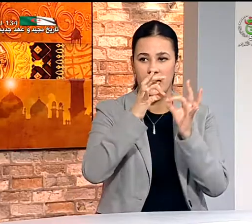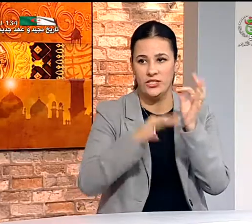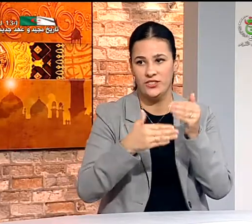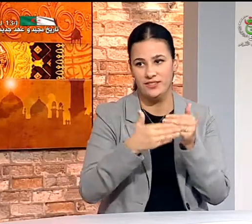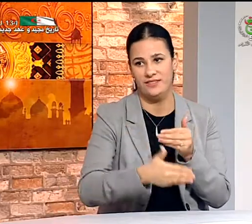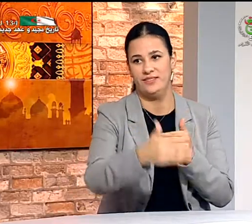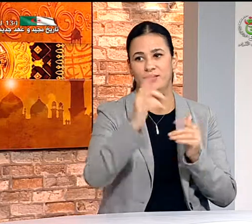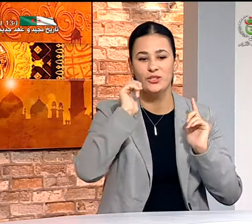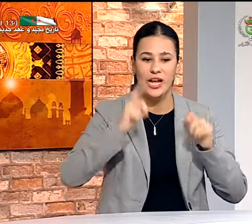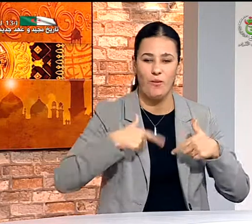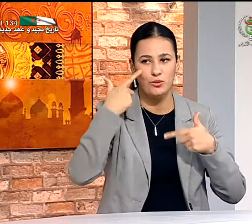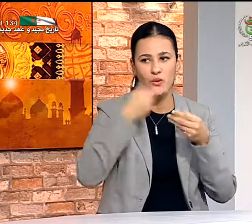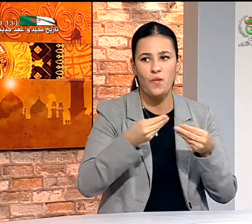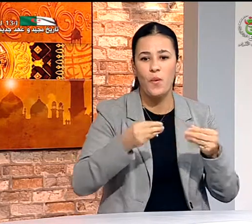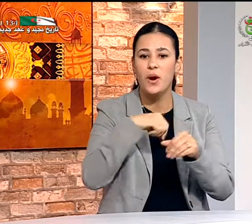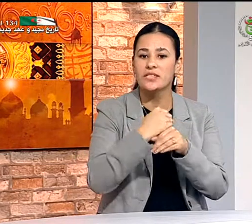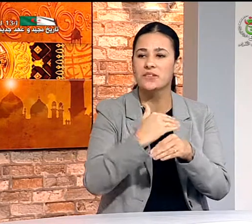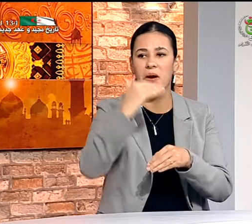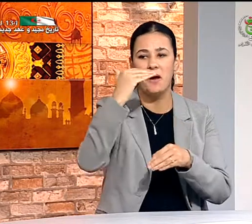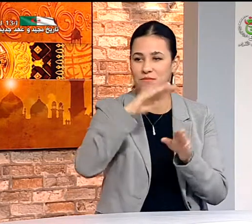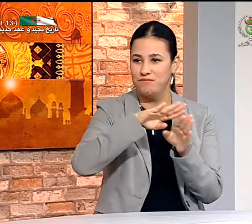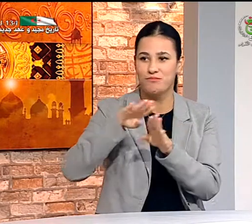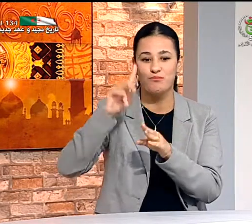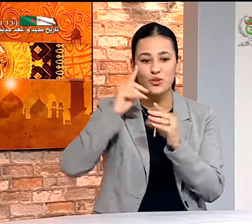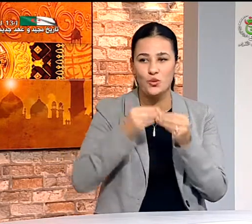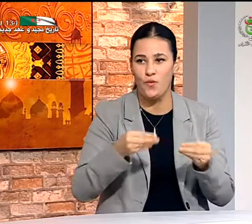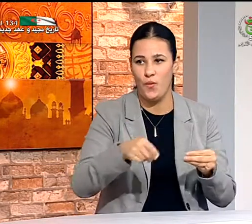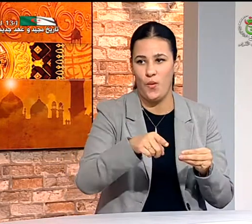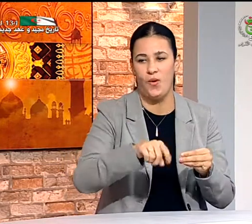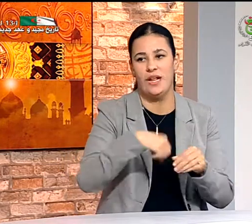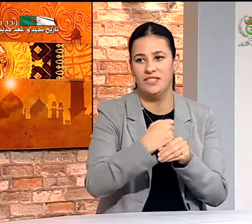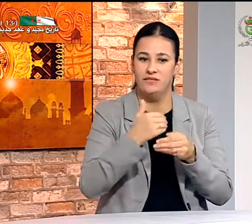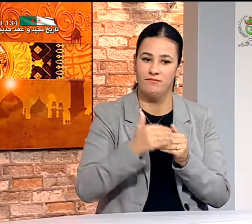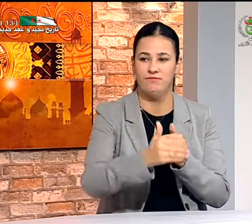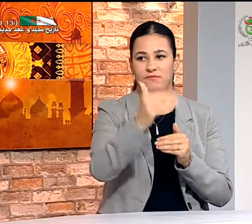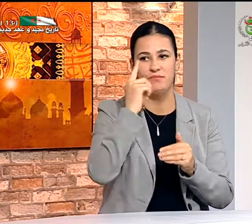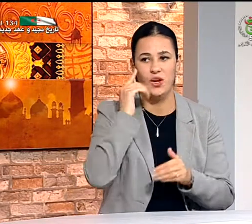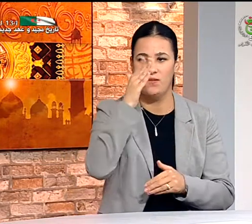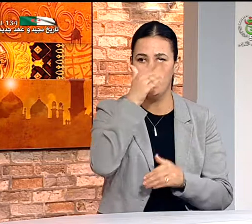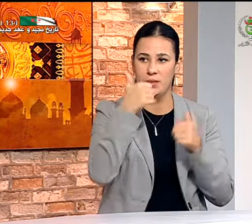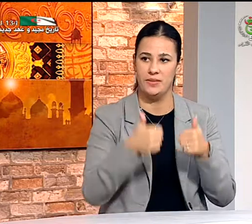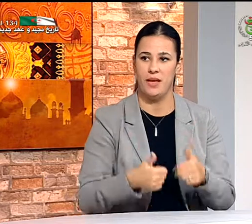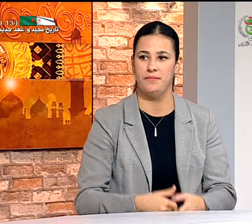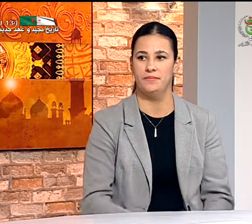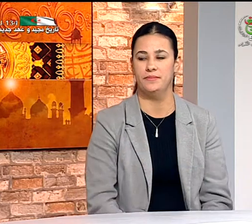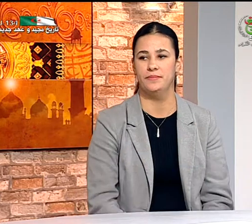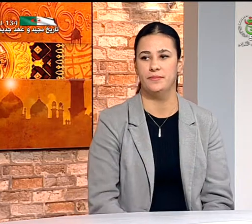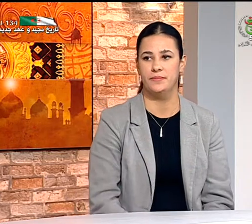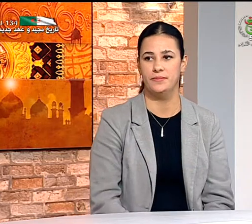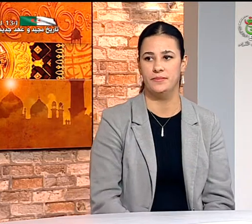لم تكن هناك هذه المدرسة لكن الآن إن شاء الله سنرى ما ستقوم به